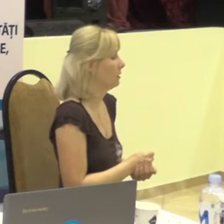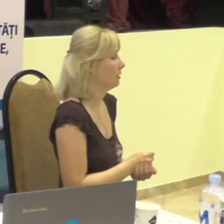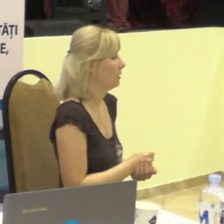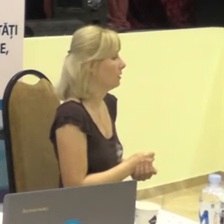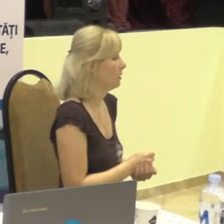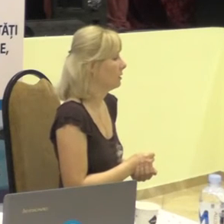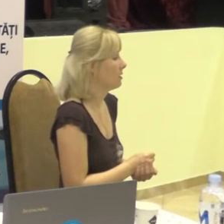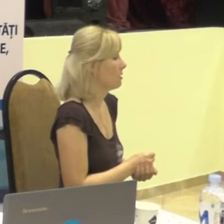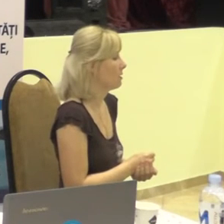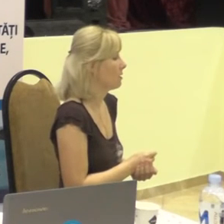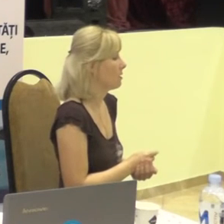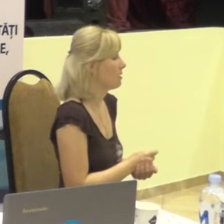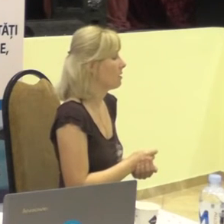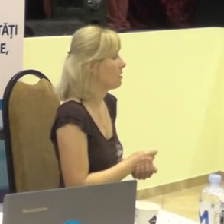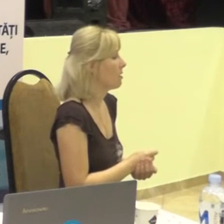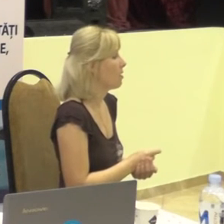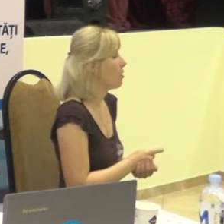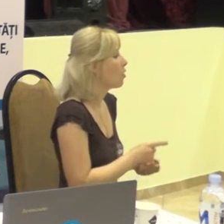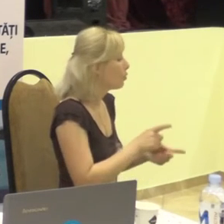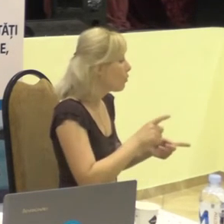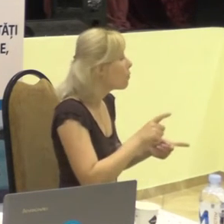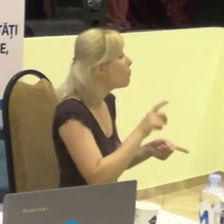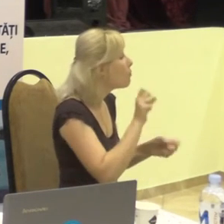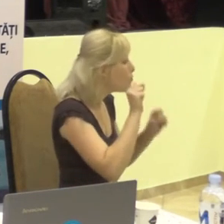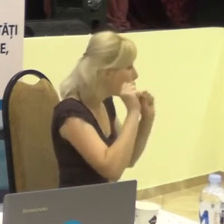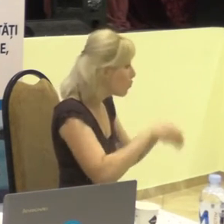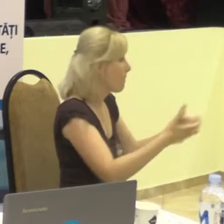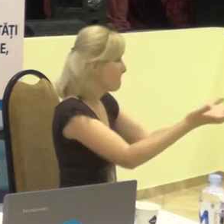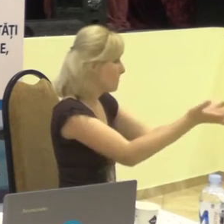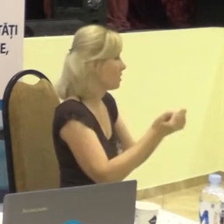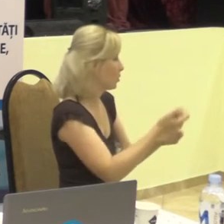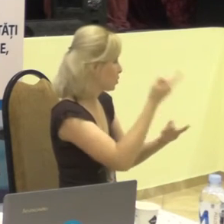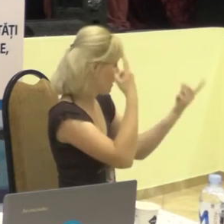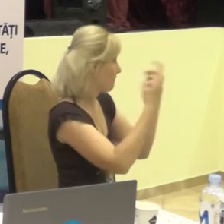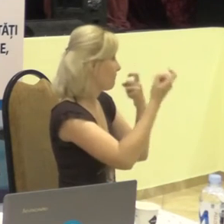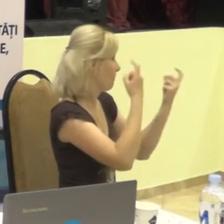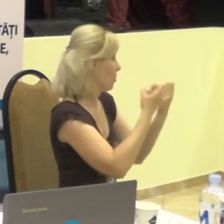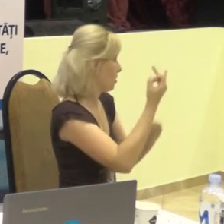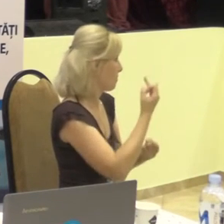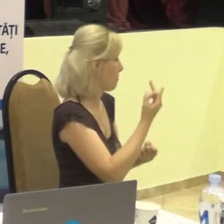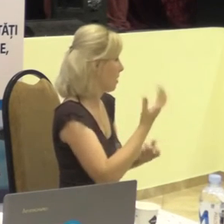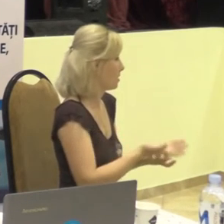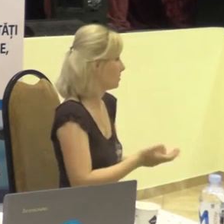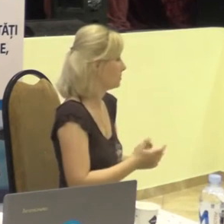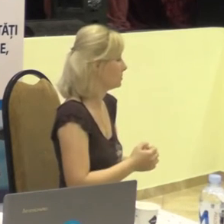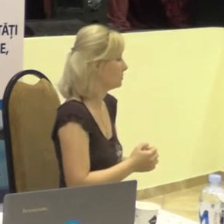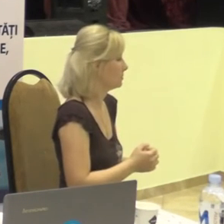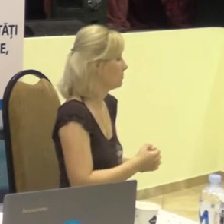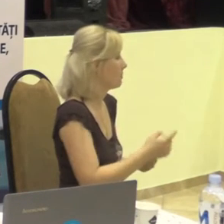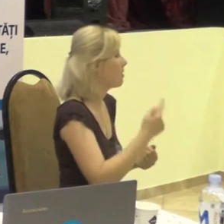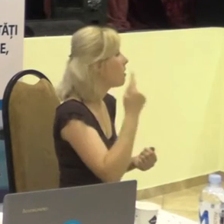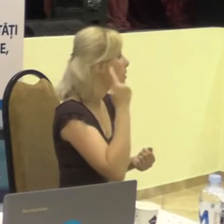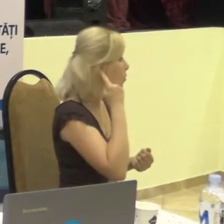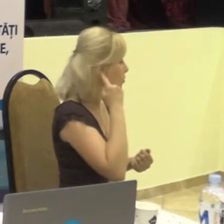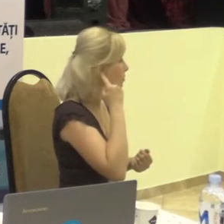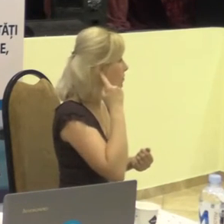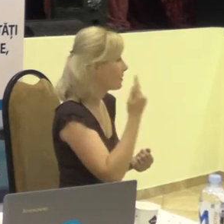Primesc orice informație, auzind cu ochii.